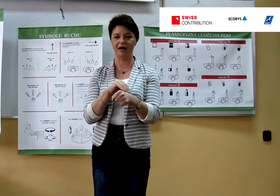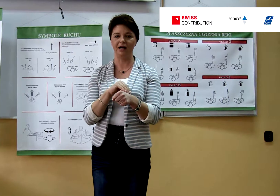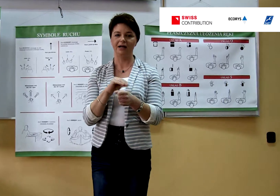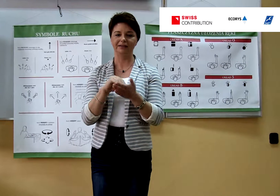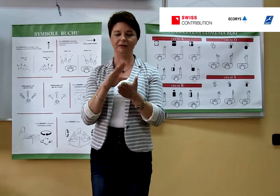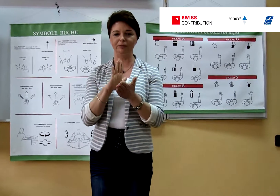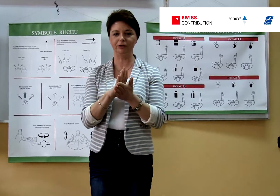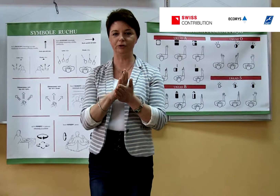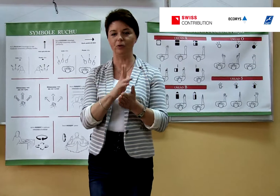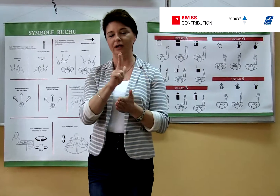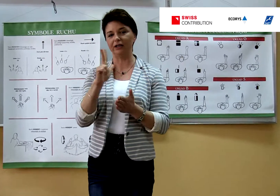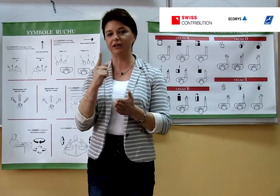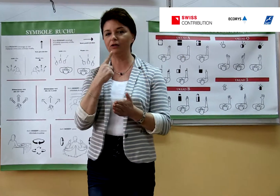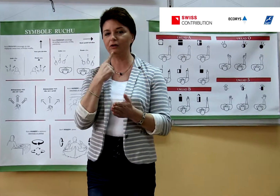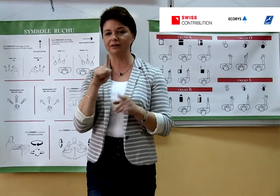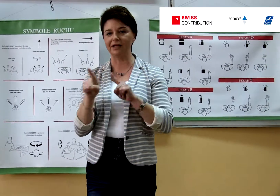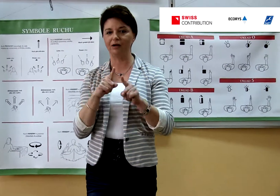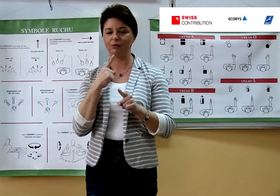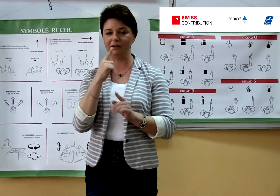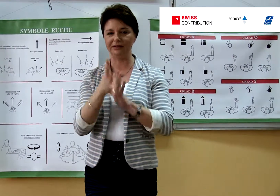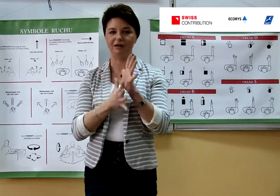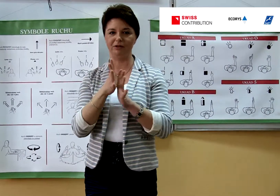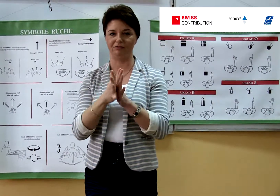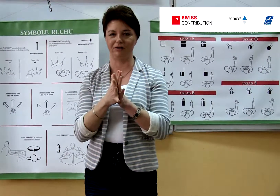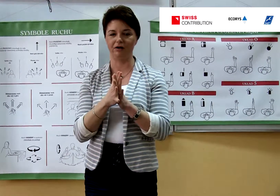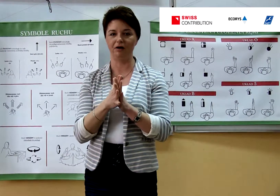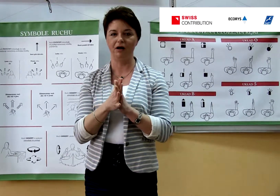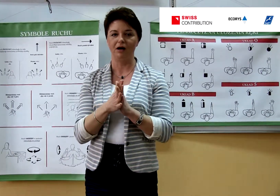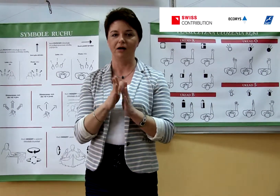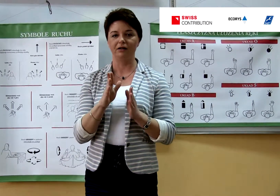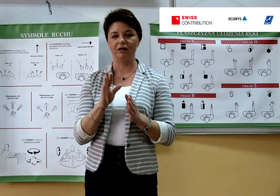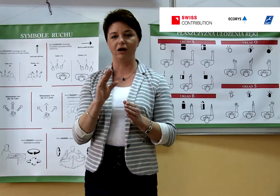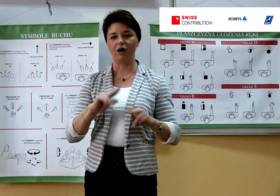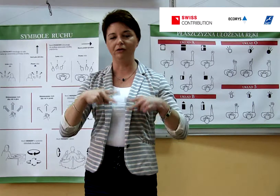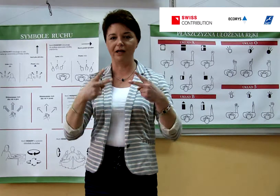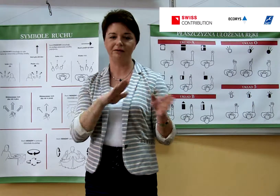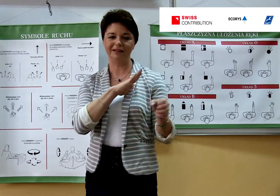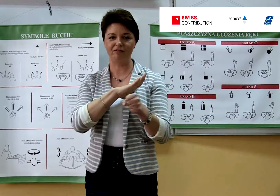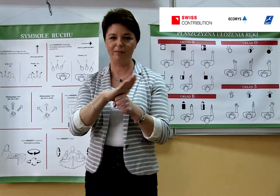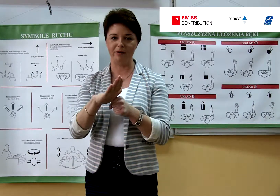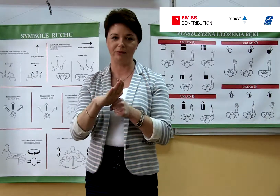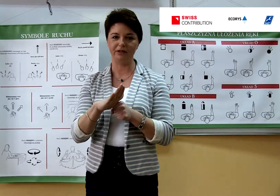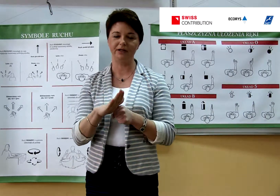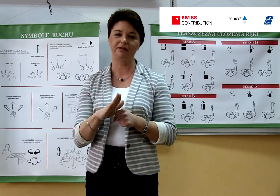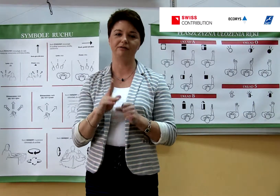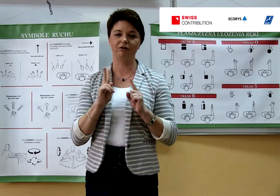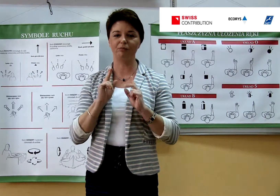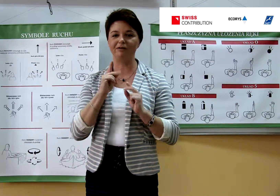zapisu każdego znaku języka migowego oddająca w pełni formę